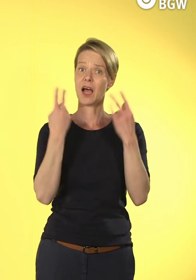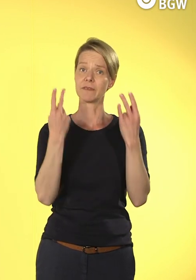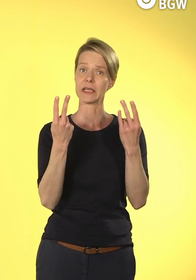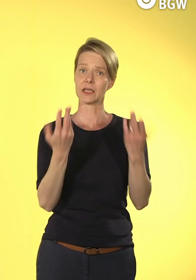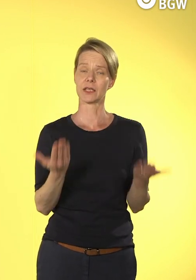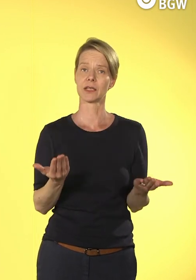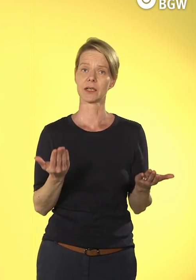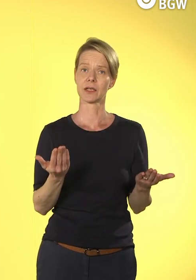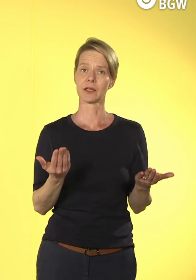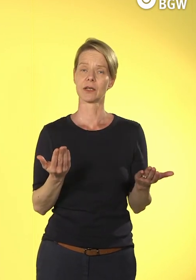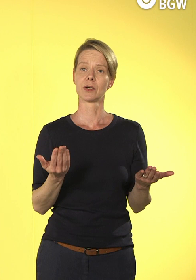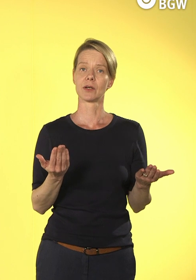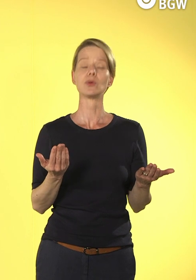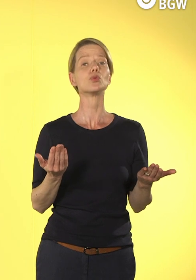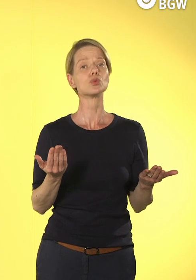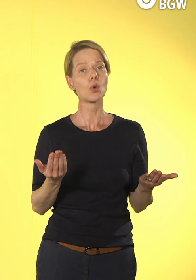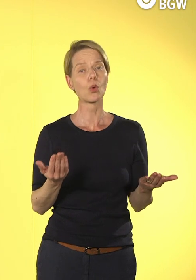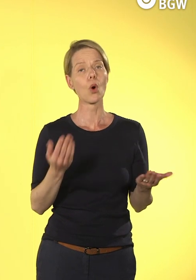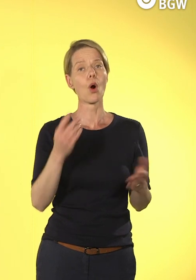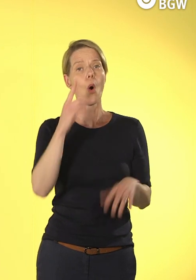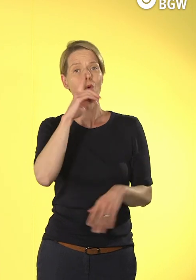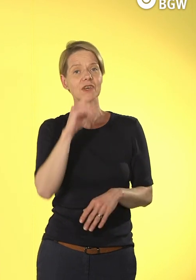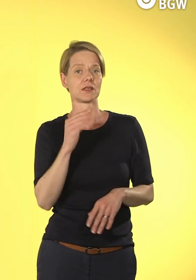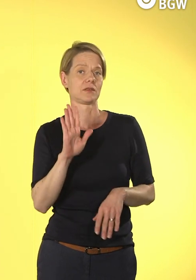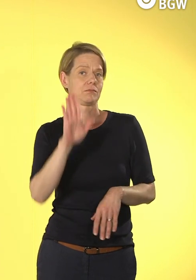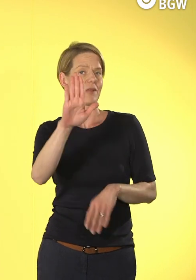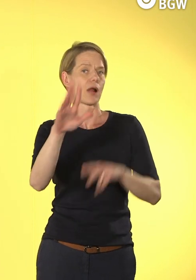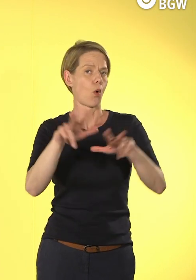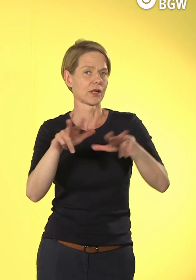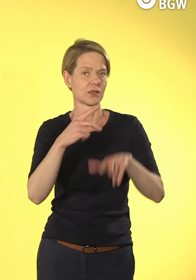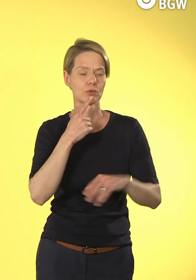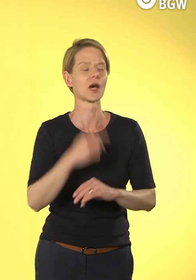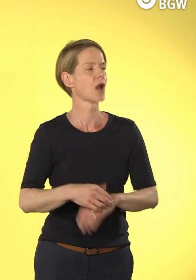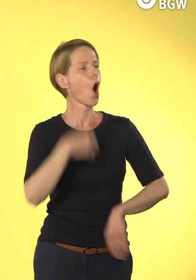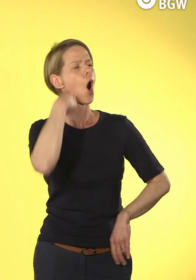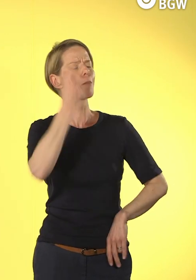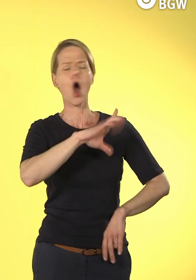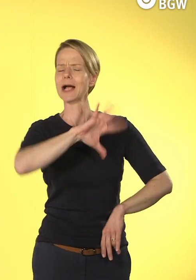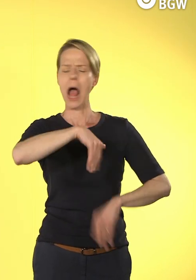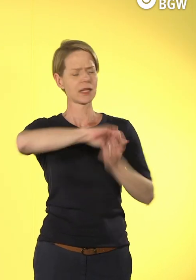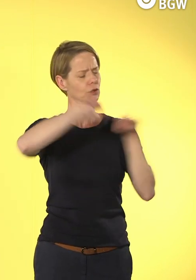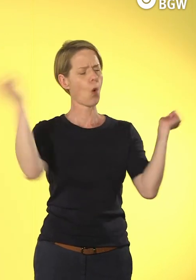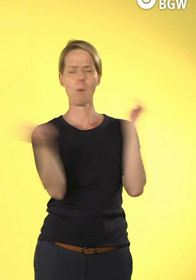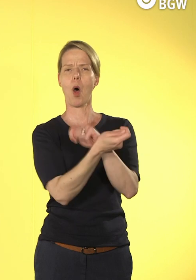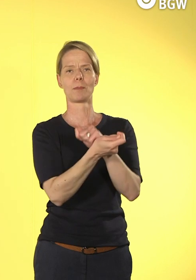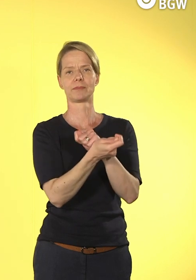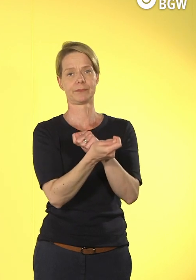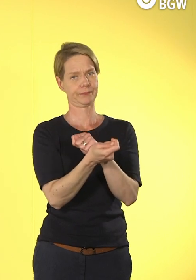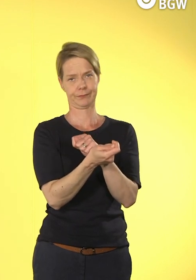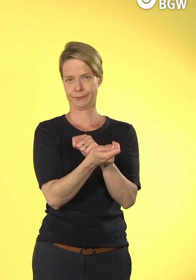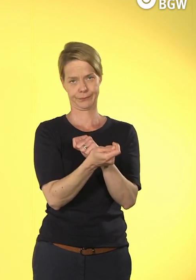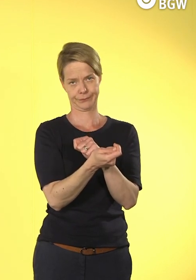also da den Anspruch hat, quasi morgen die Welt neu zu erschaffen, dann, das wäre also jetzt mal, glaube ich, keine große Profitie,